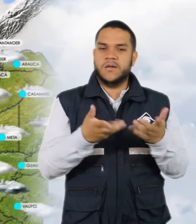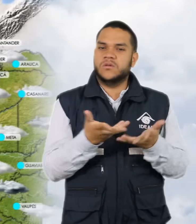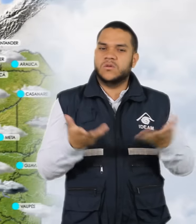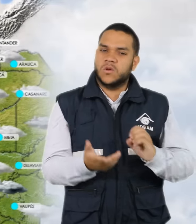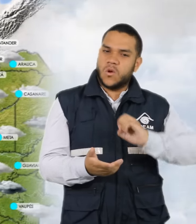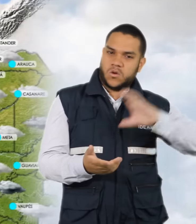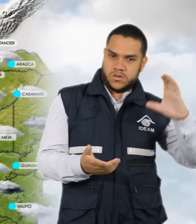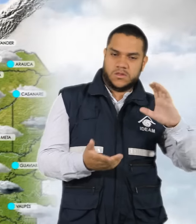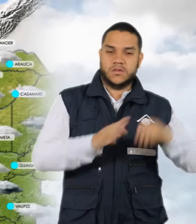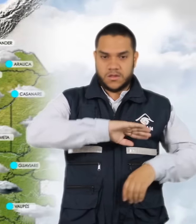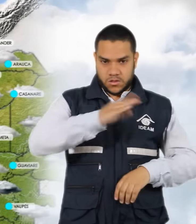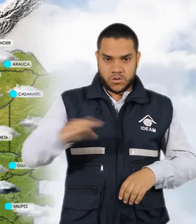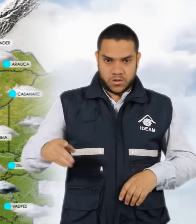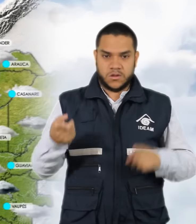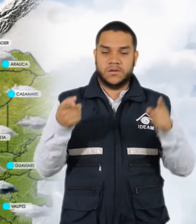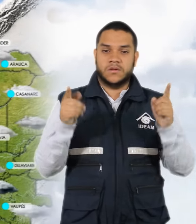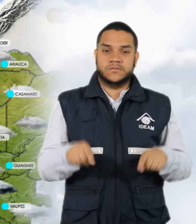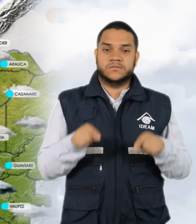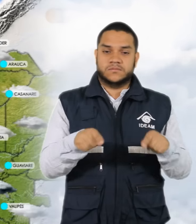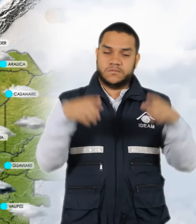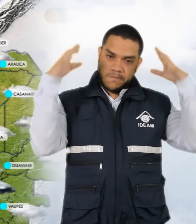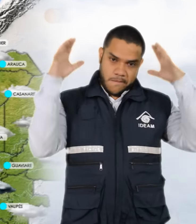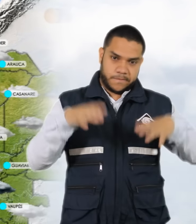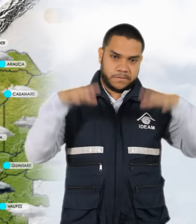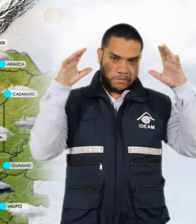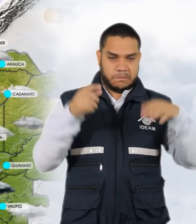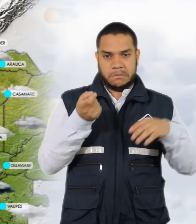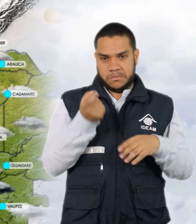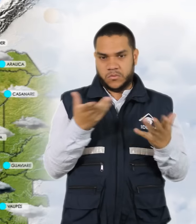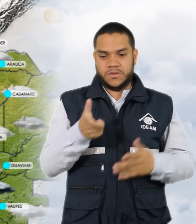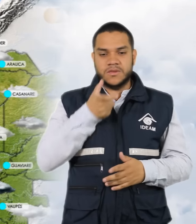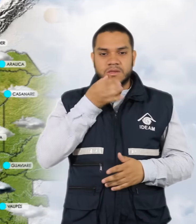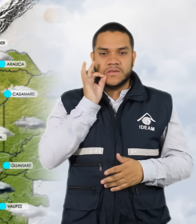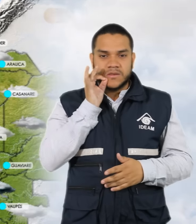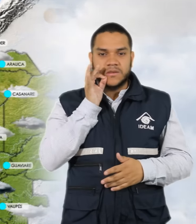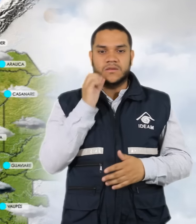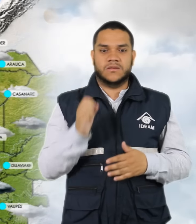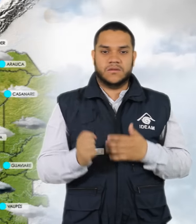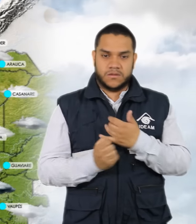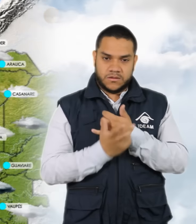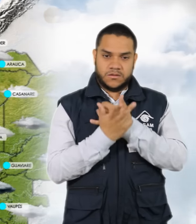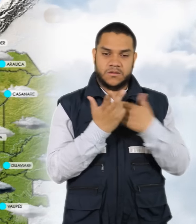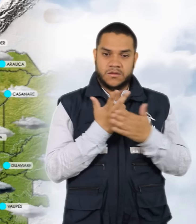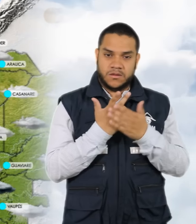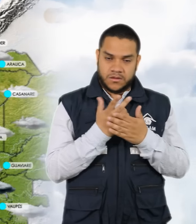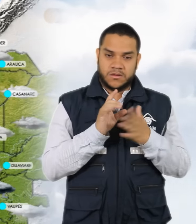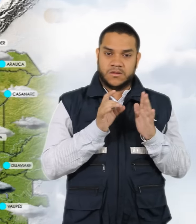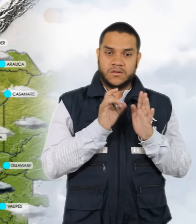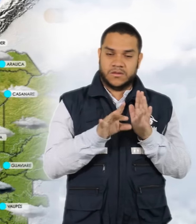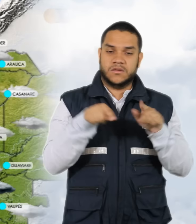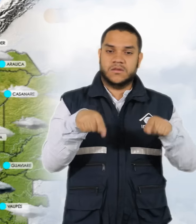occidente de Antioquia y precipitaciones menos intensas en sectores de Caldas, Macizo colombiano y cielo mayormente